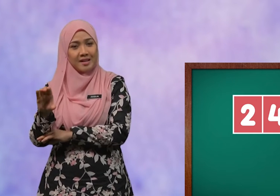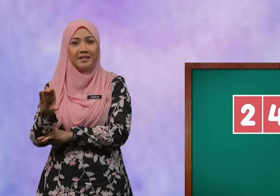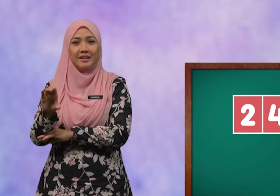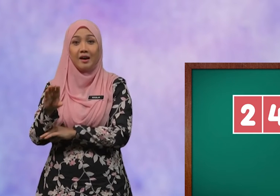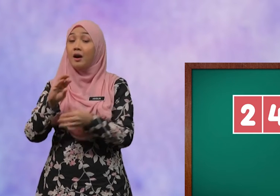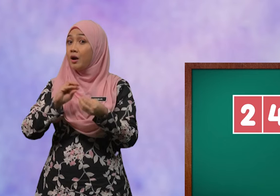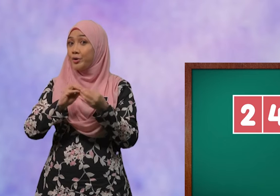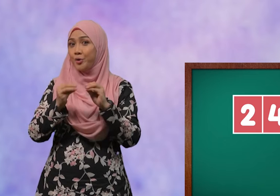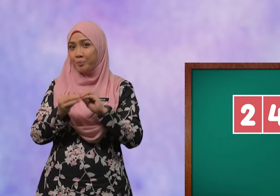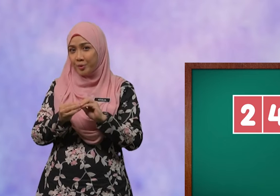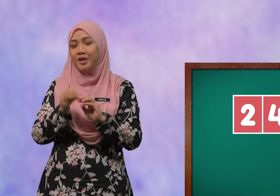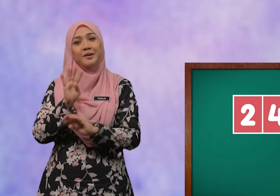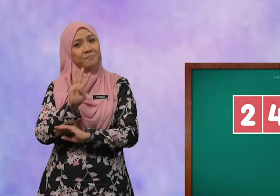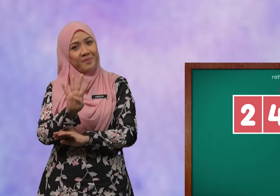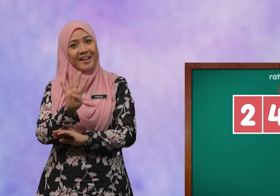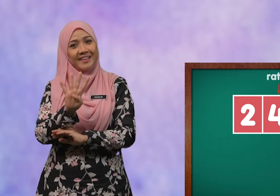adalah nombor empat.